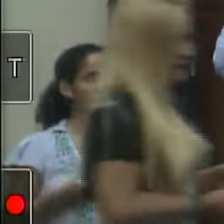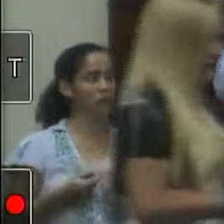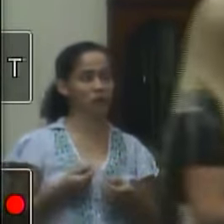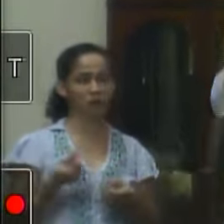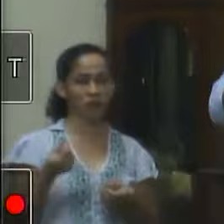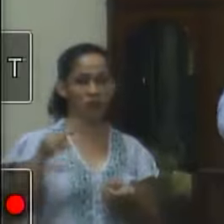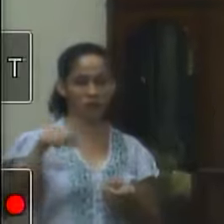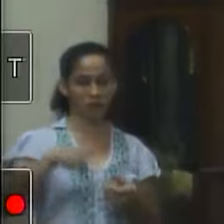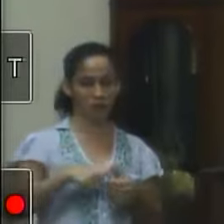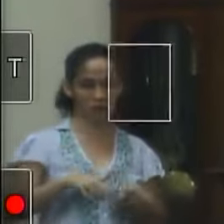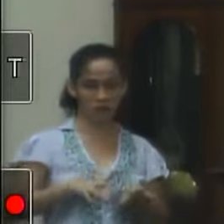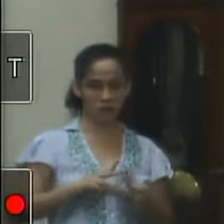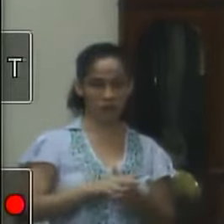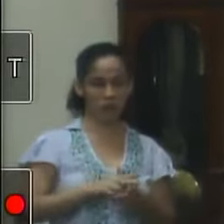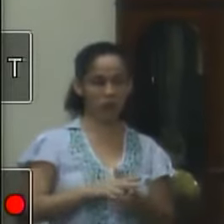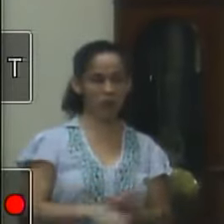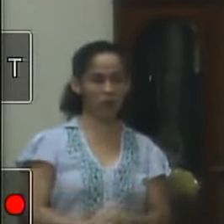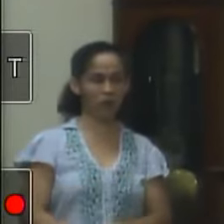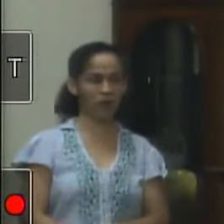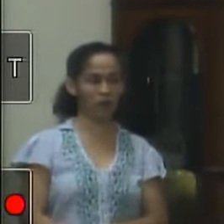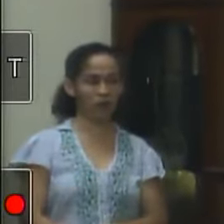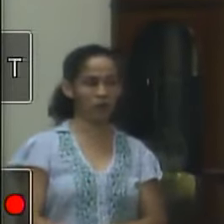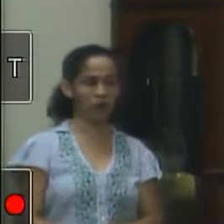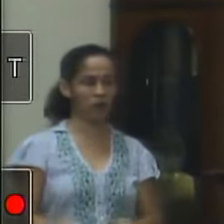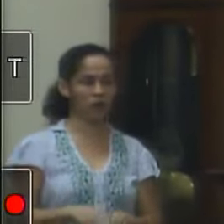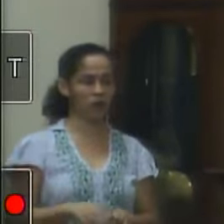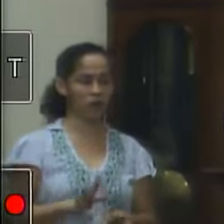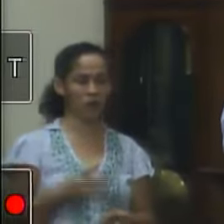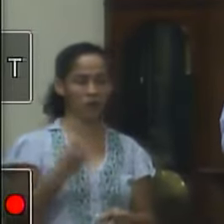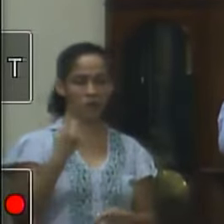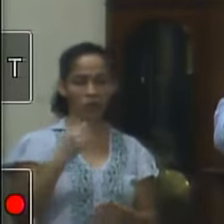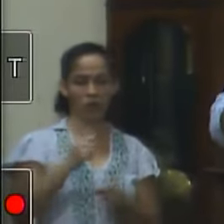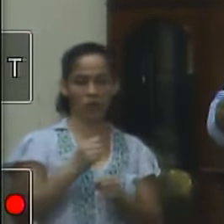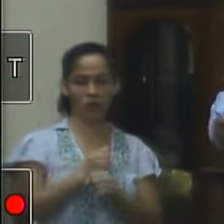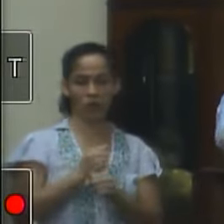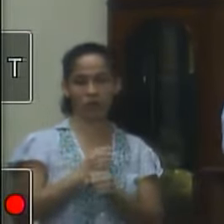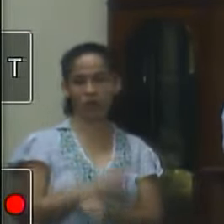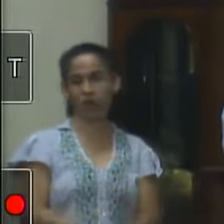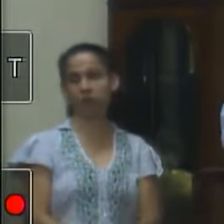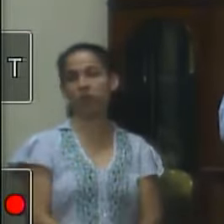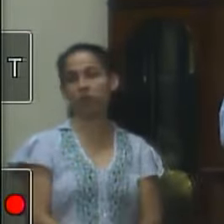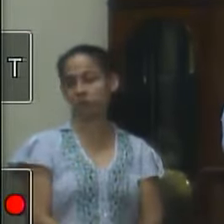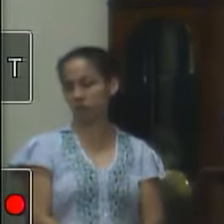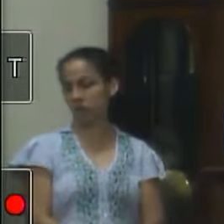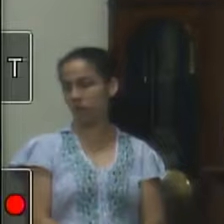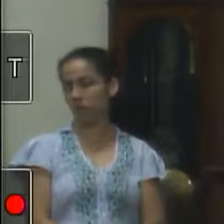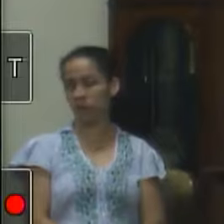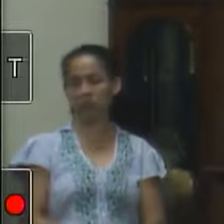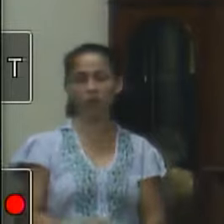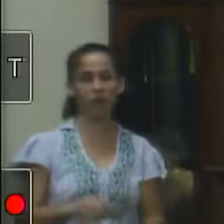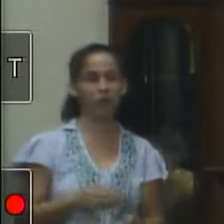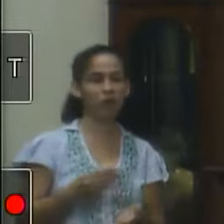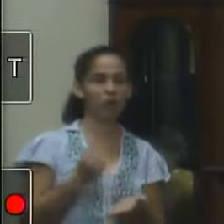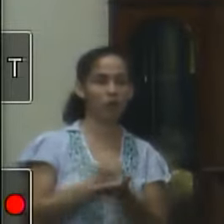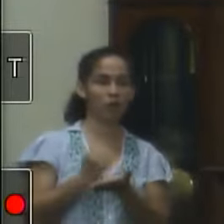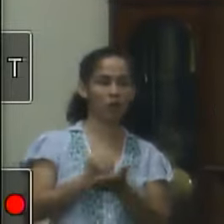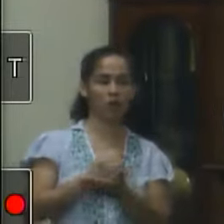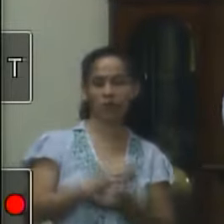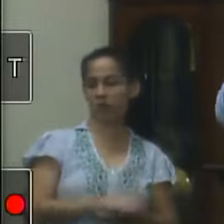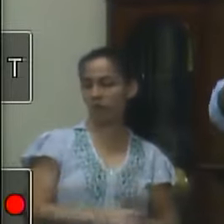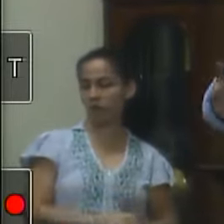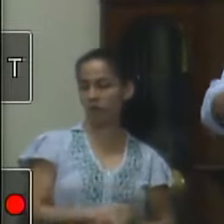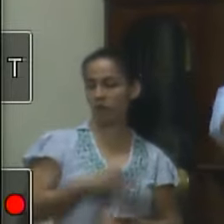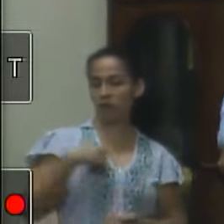recurso fica no município então já se vai um ano para a gente regulamentar isso então a gente propôs que isso